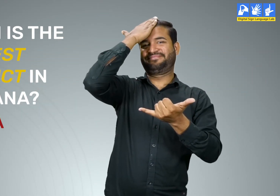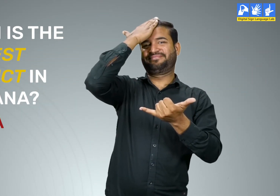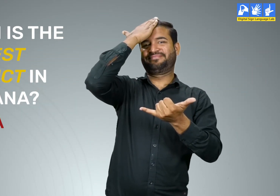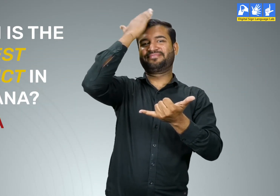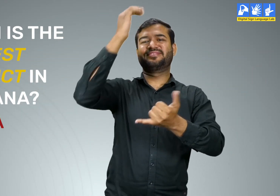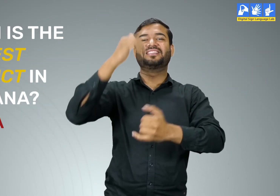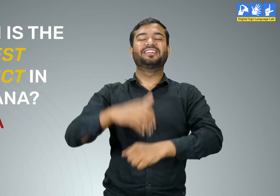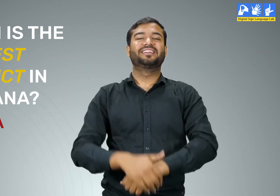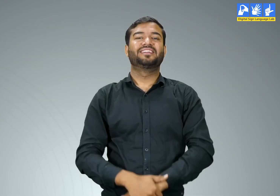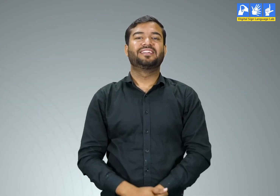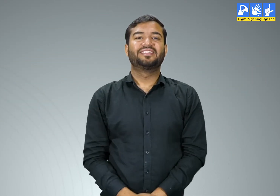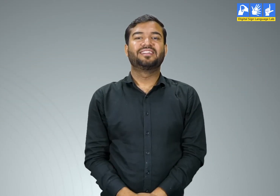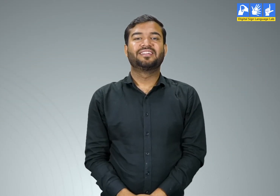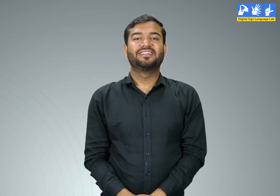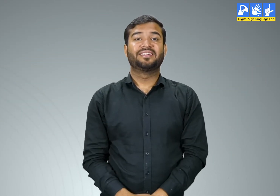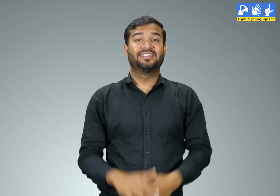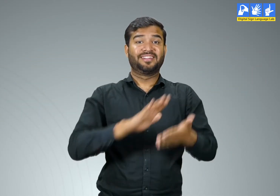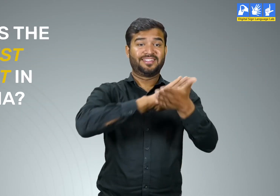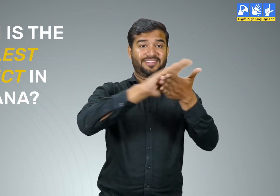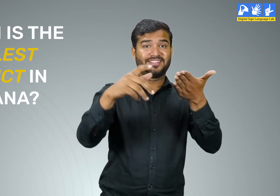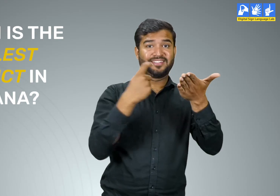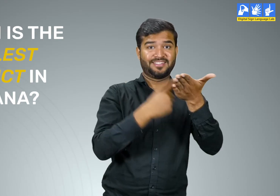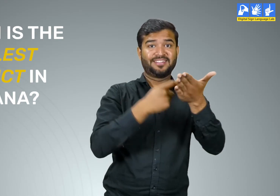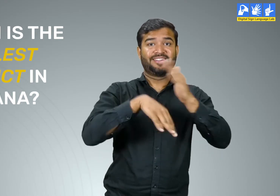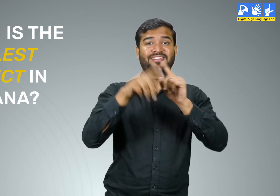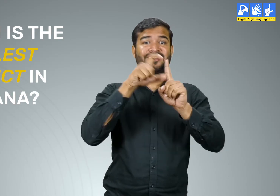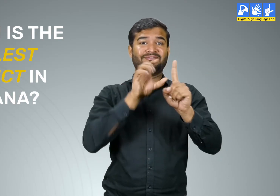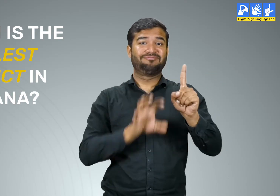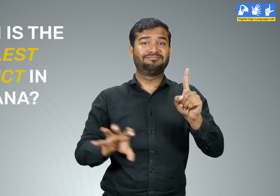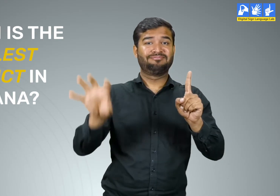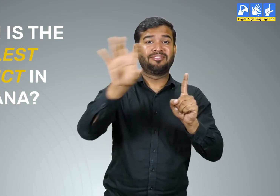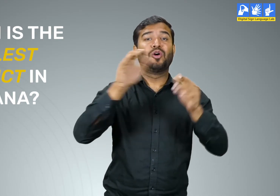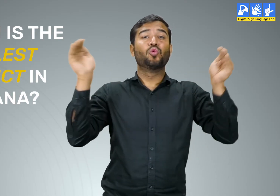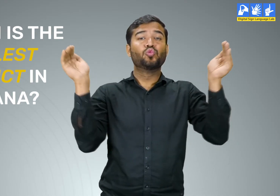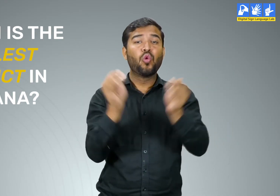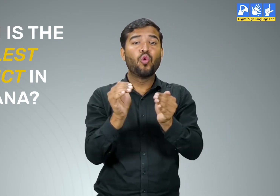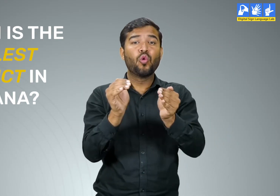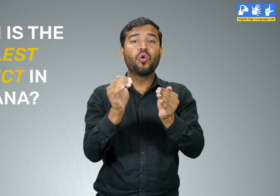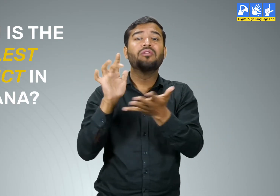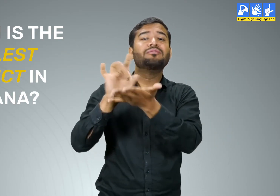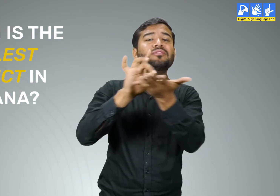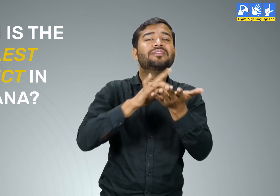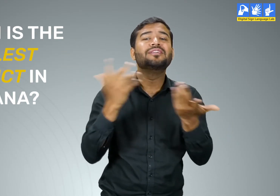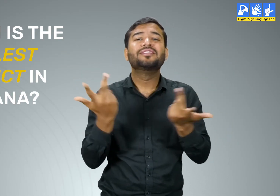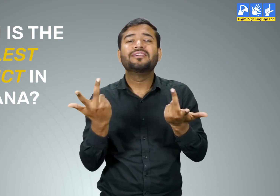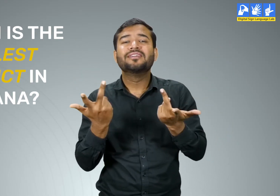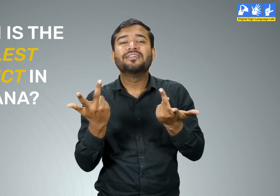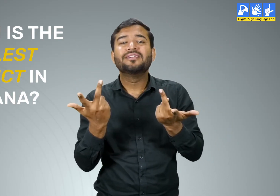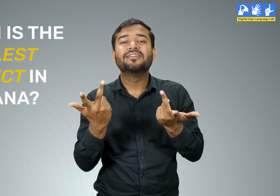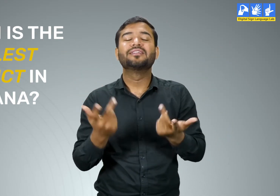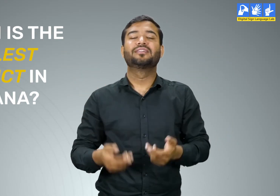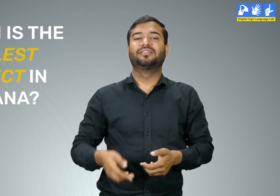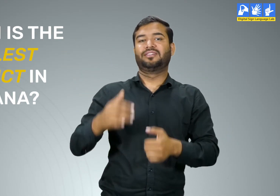सिर्सा हर्याना का सबसे छोटा जिला कौन सा है